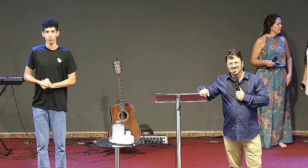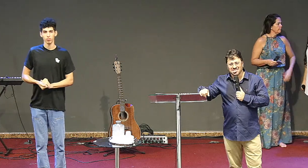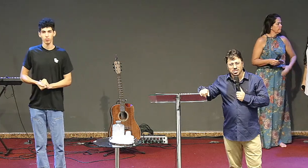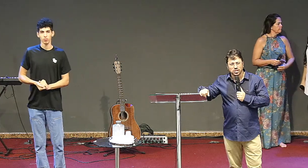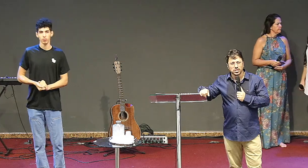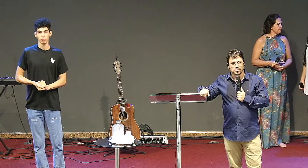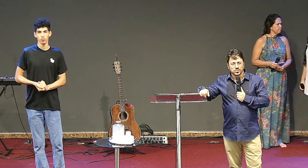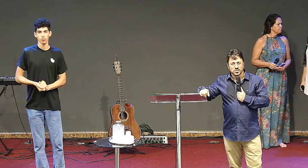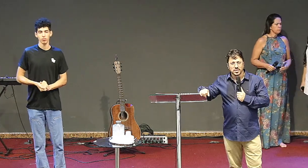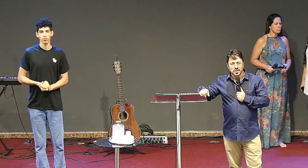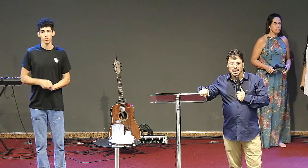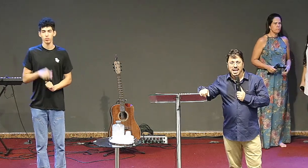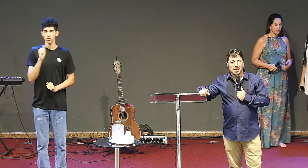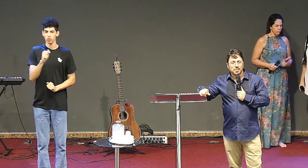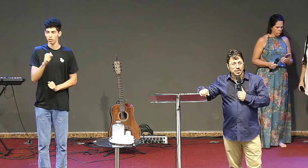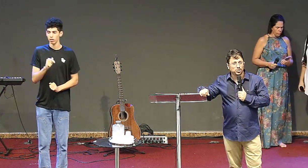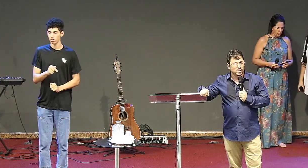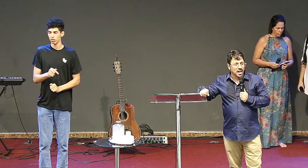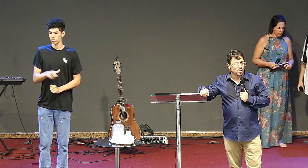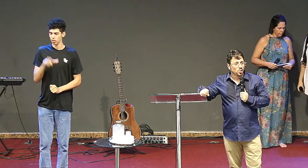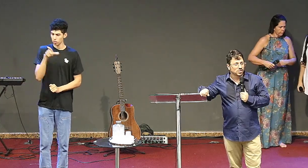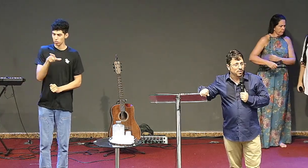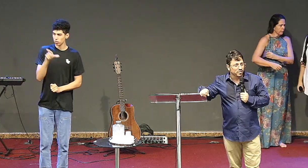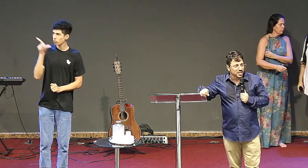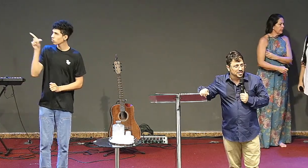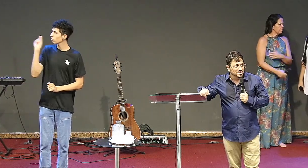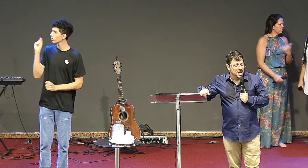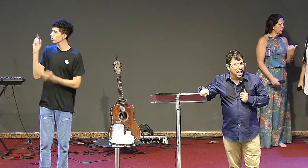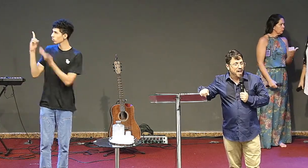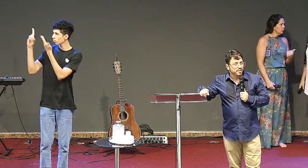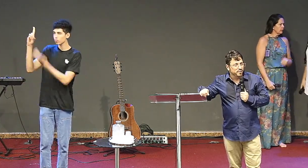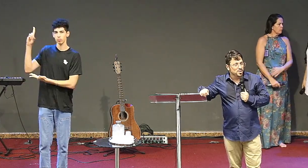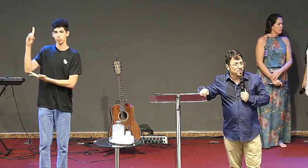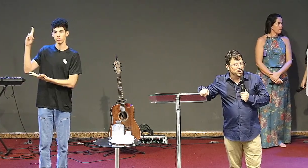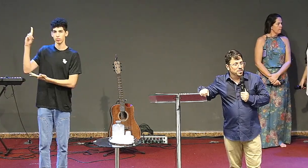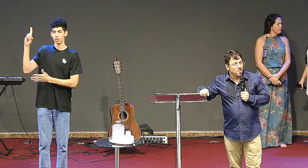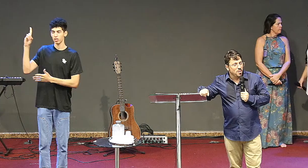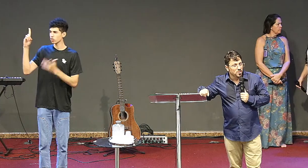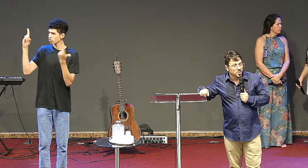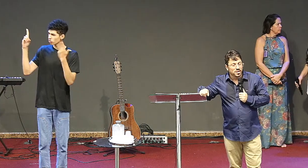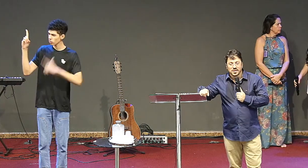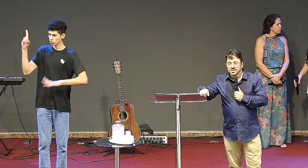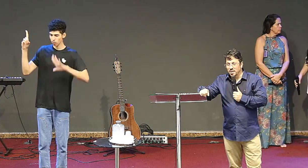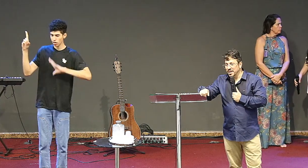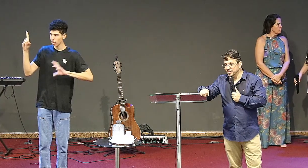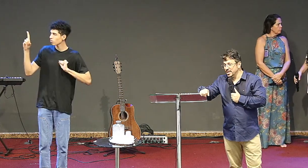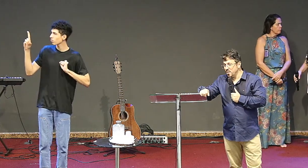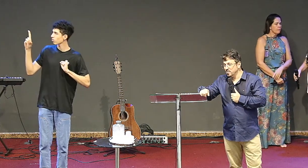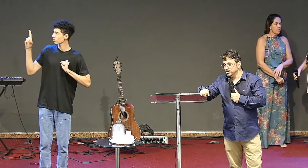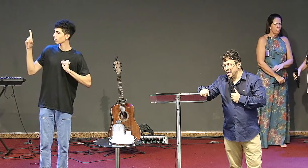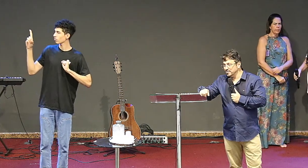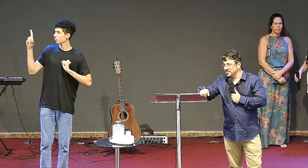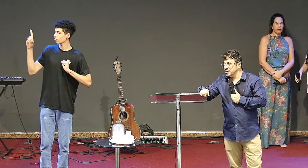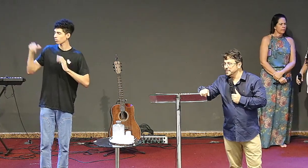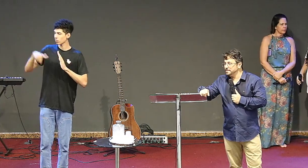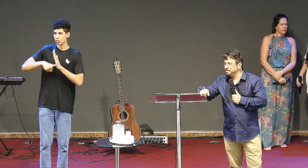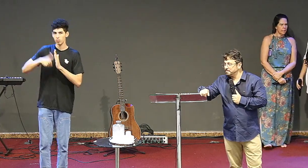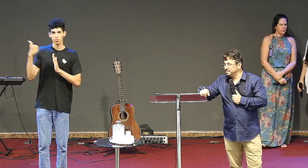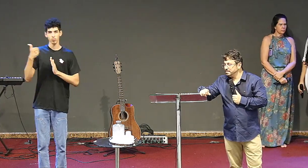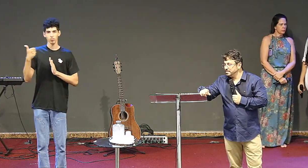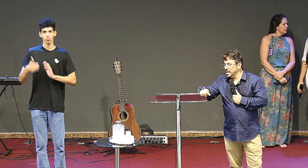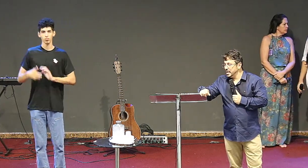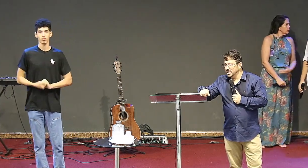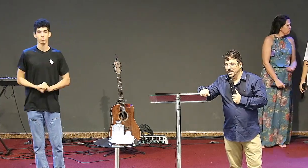decidido a se apaixonar outra vez a viver o primeiro amor da maneira como deve ser